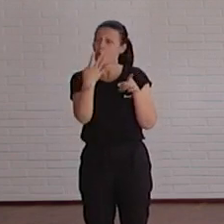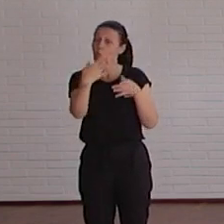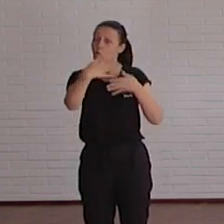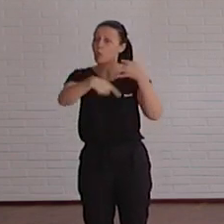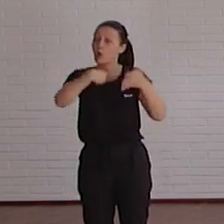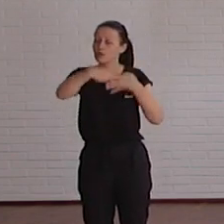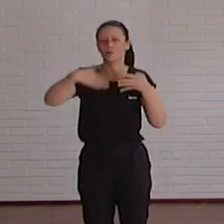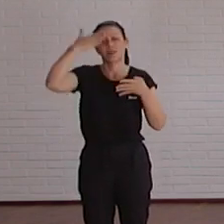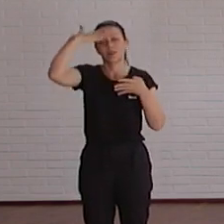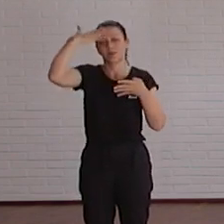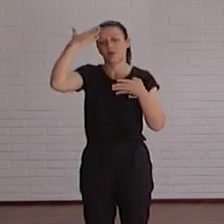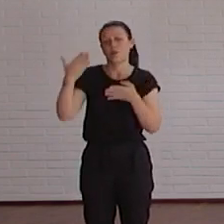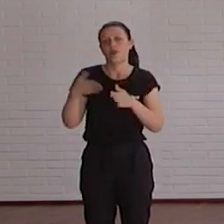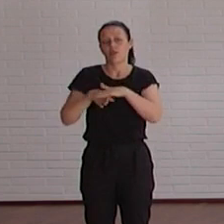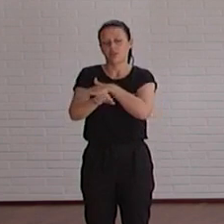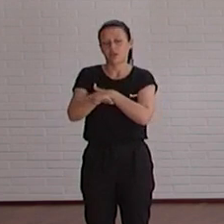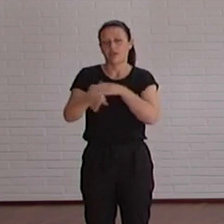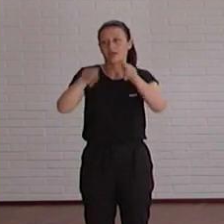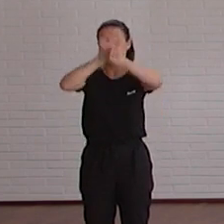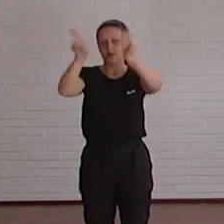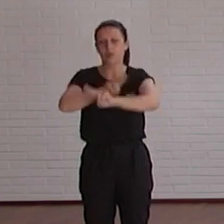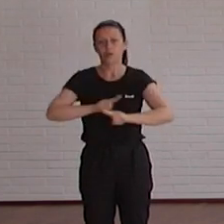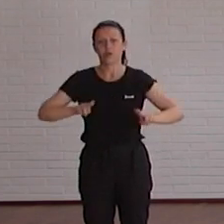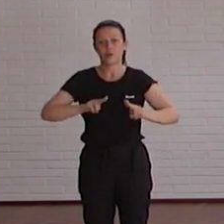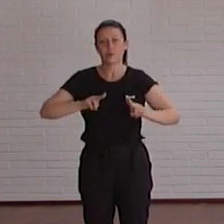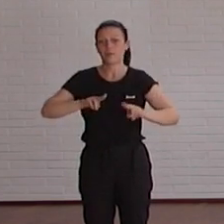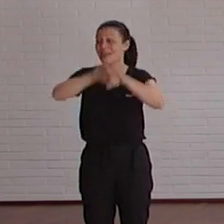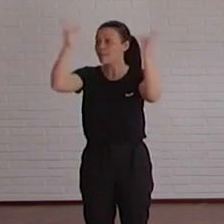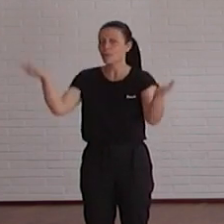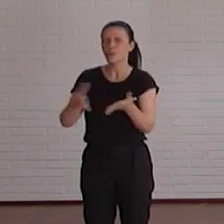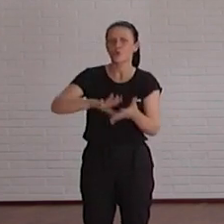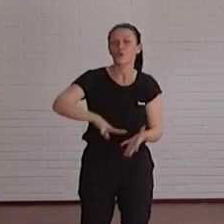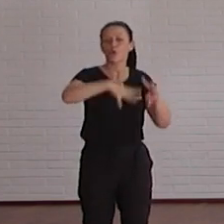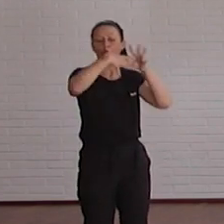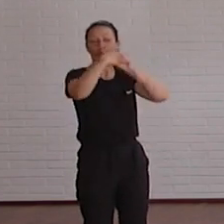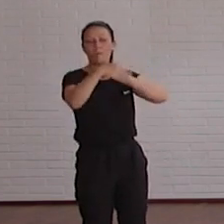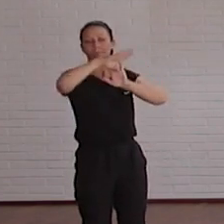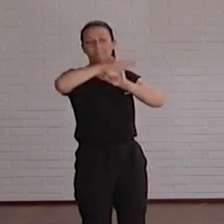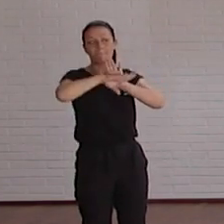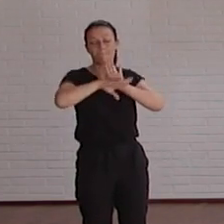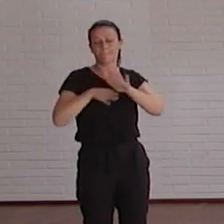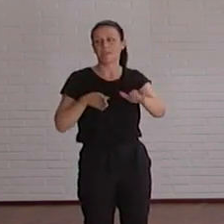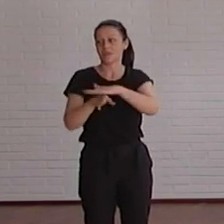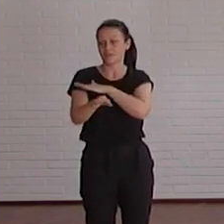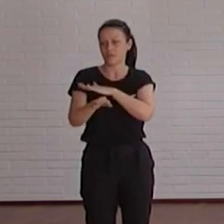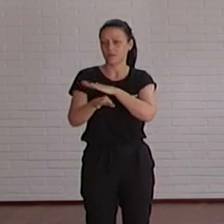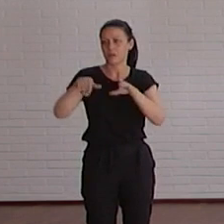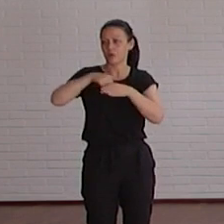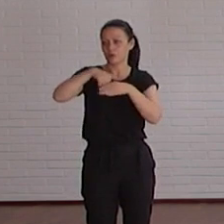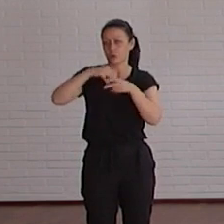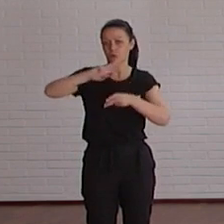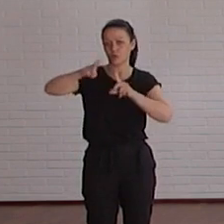accesibilidad de los estándares internacionales que se aplican en todo el mundo, que se llaman las pautas de accesibilidad para el contenido web en español.